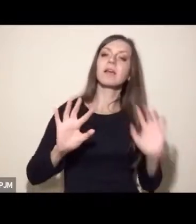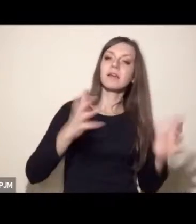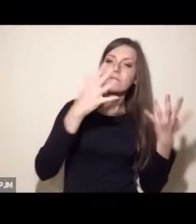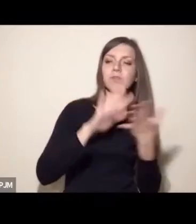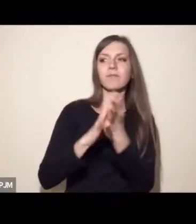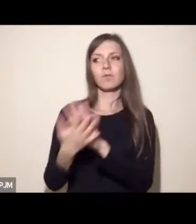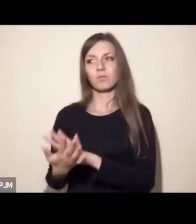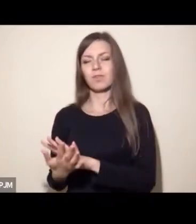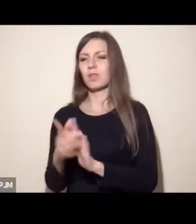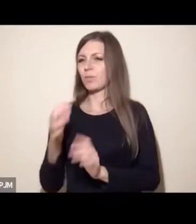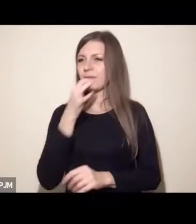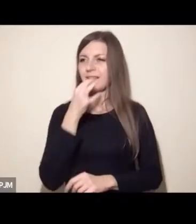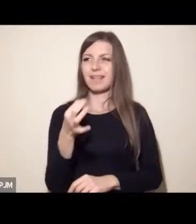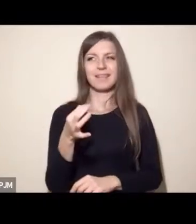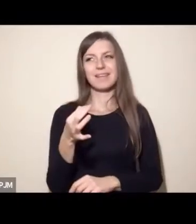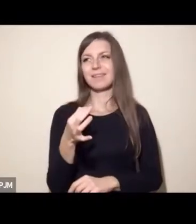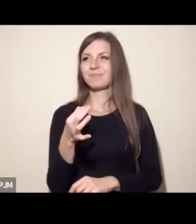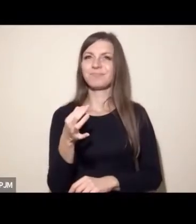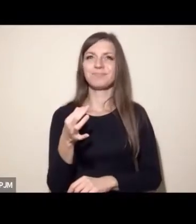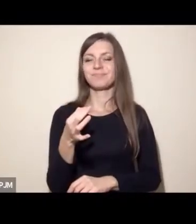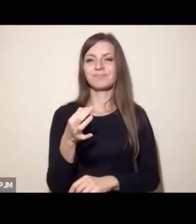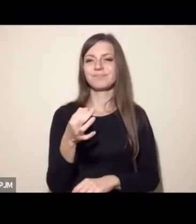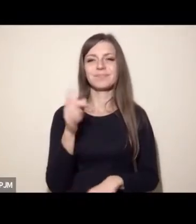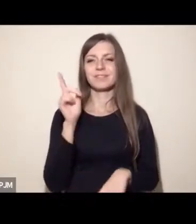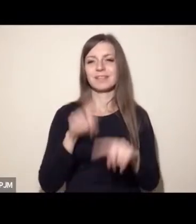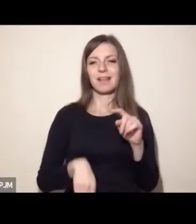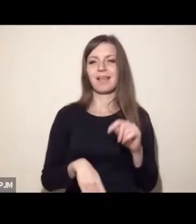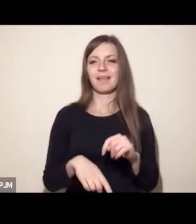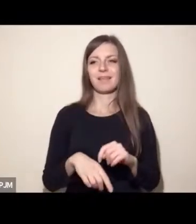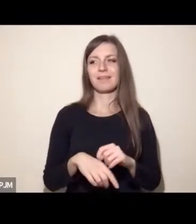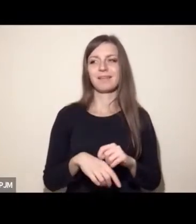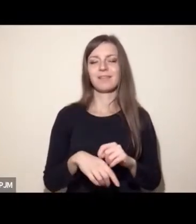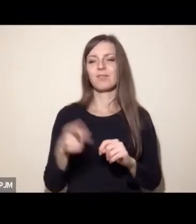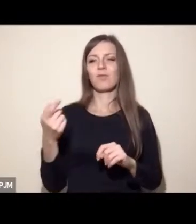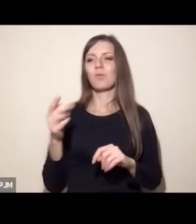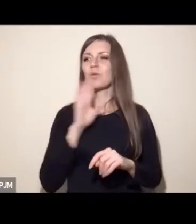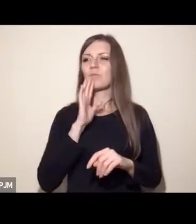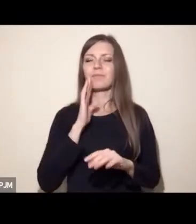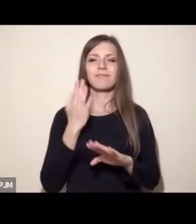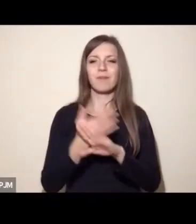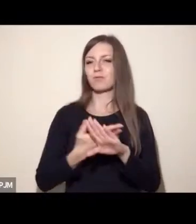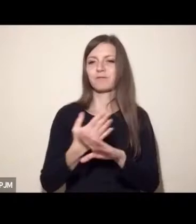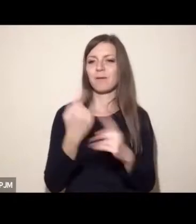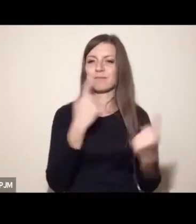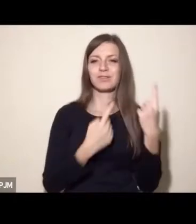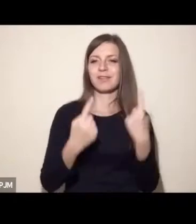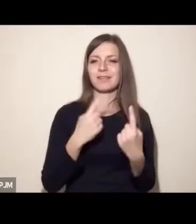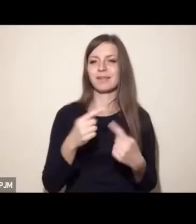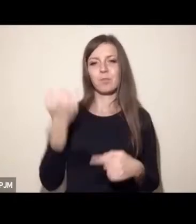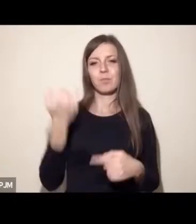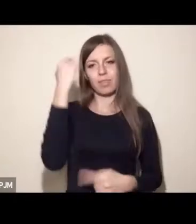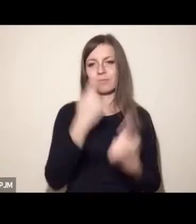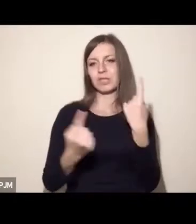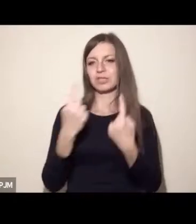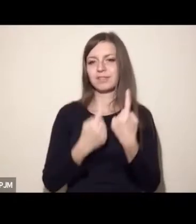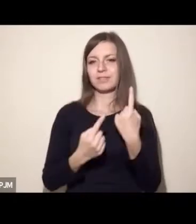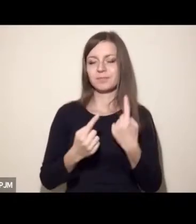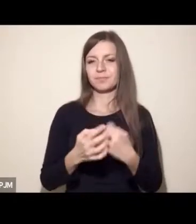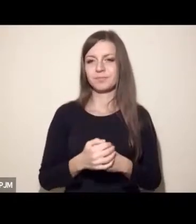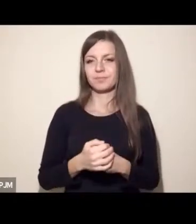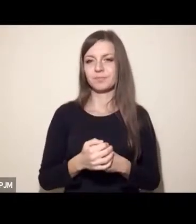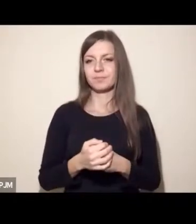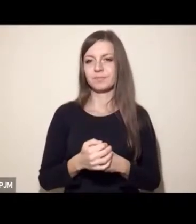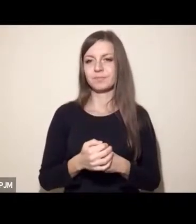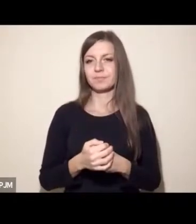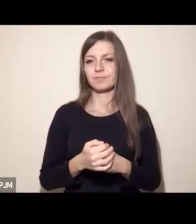prostu źle zadanym pytaniem. Tak jak Karolina powiedziała, jest forsze wadychotomia. I oczywiście Franz